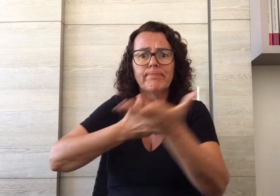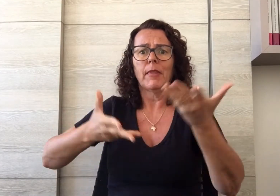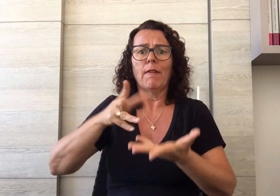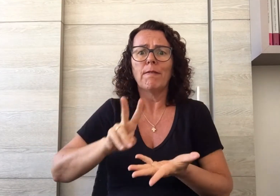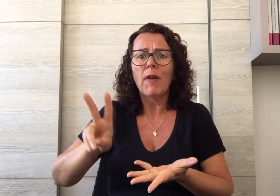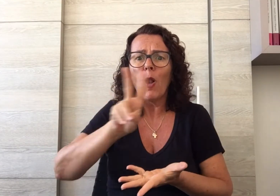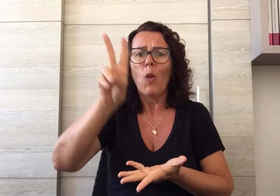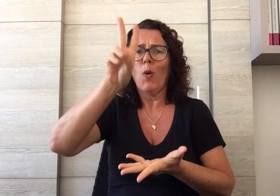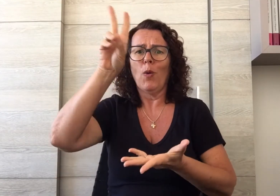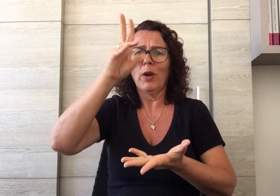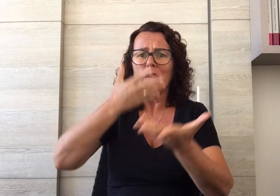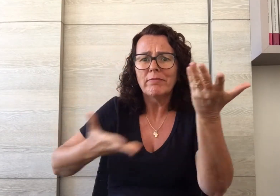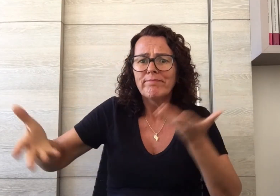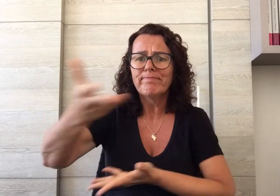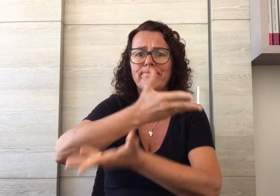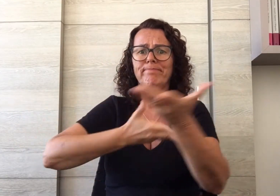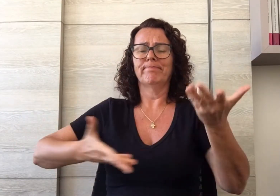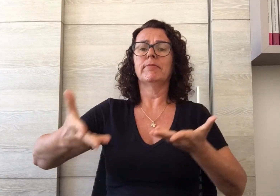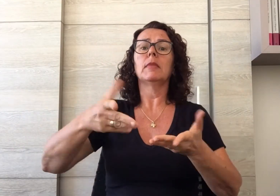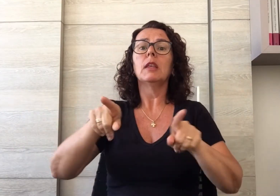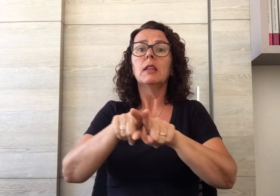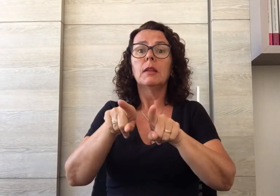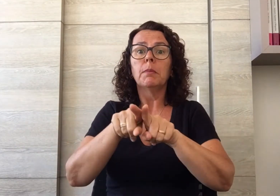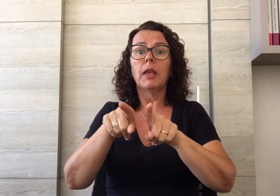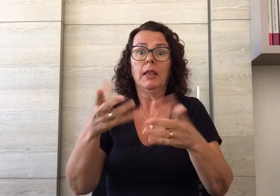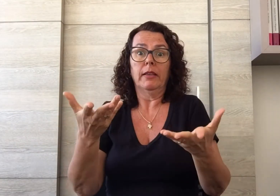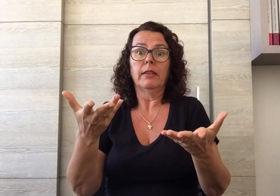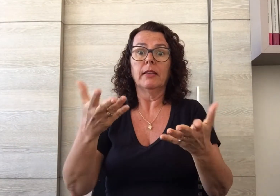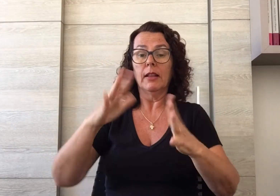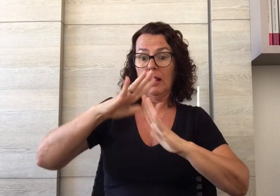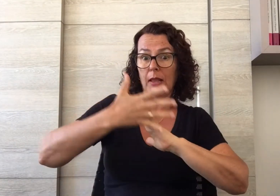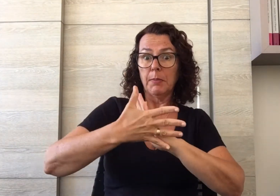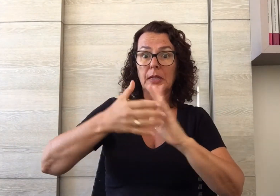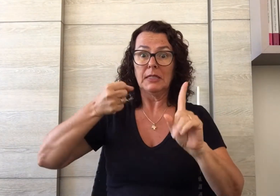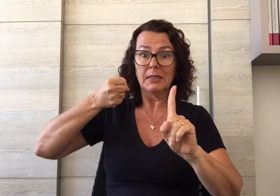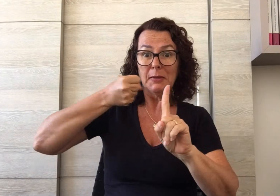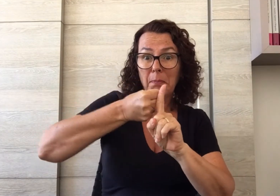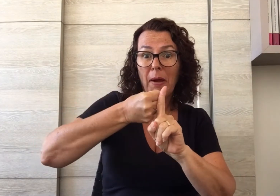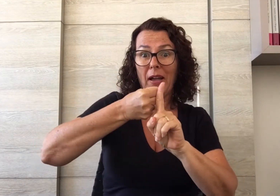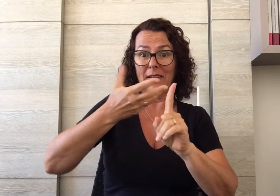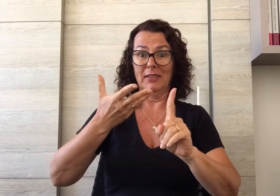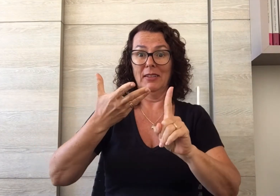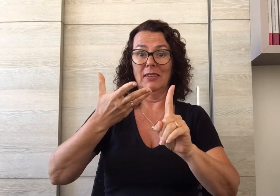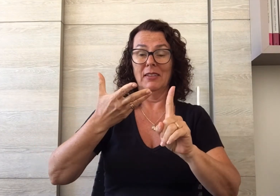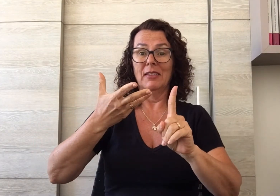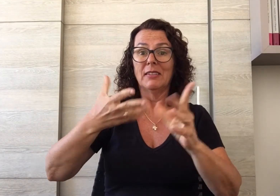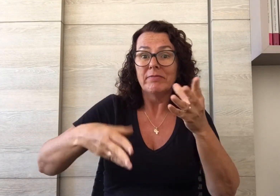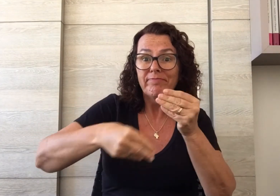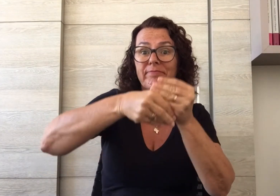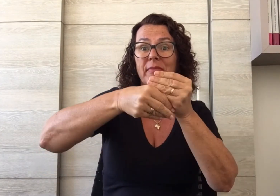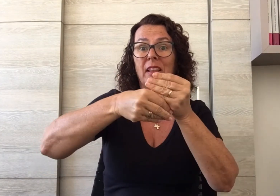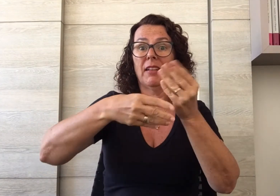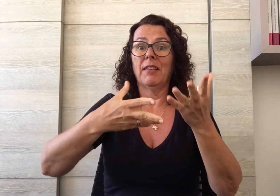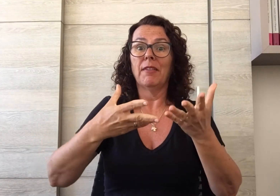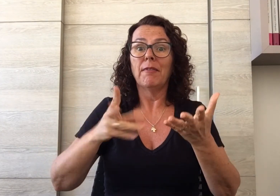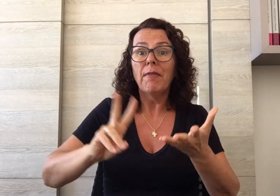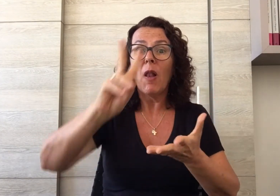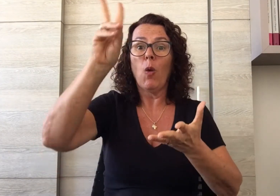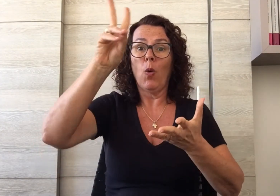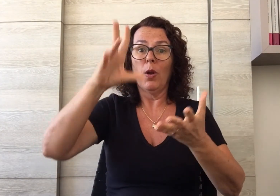significa, impacta, transforma, agrega valor, conhecimento. A educação bilingue de surdos